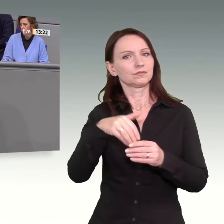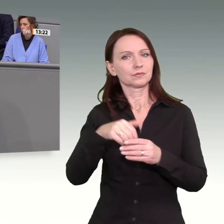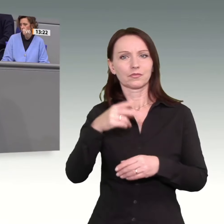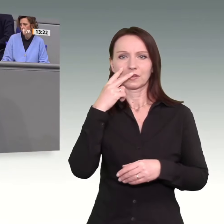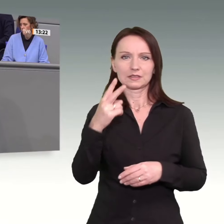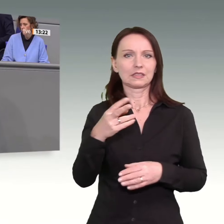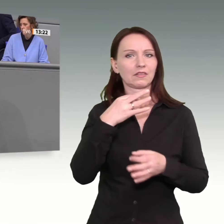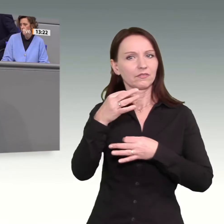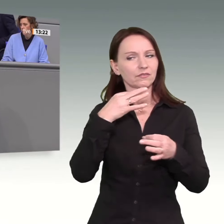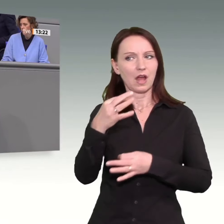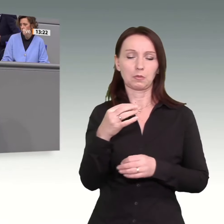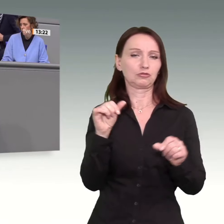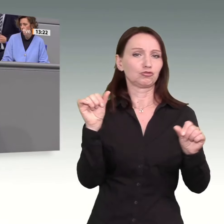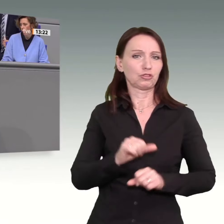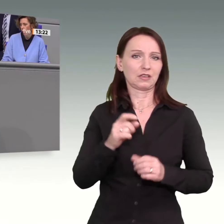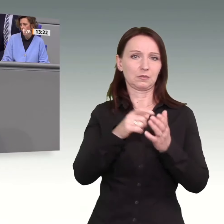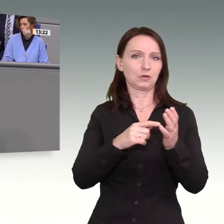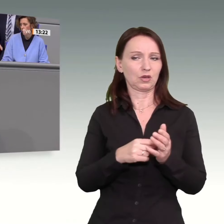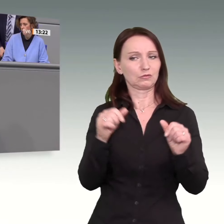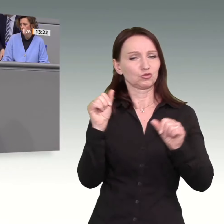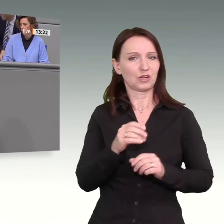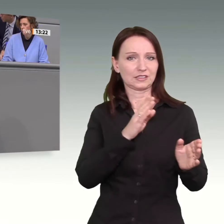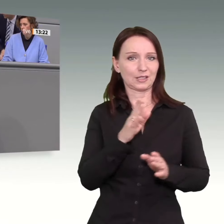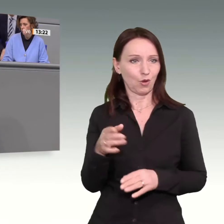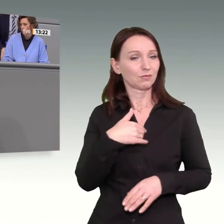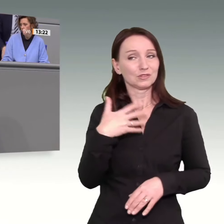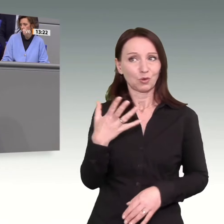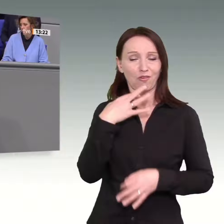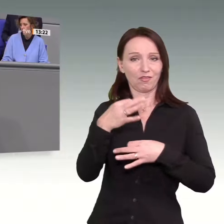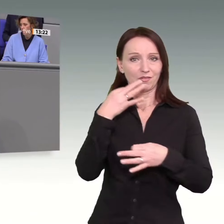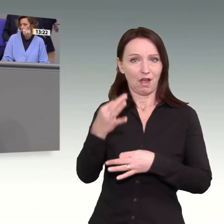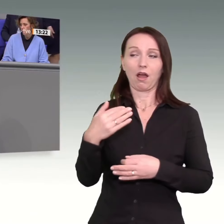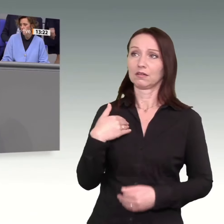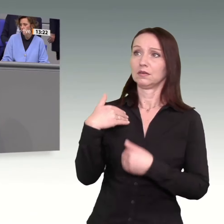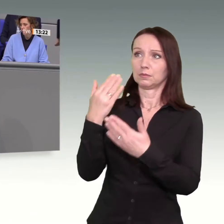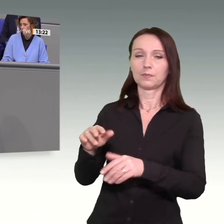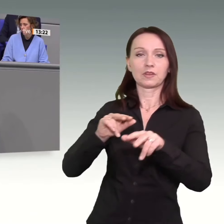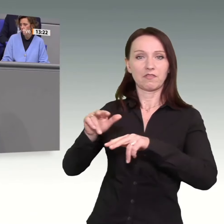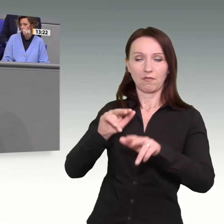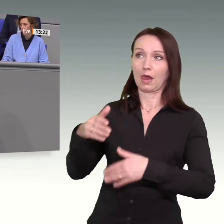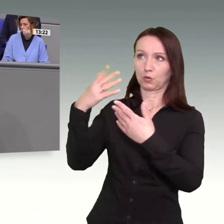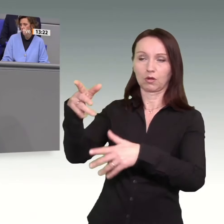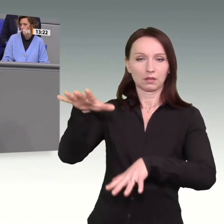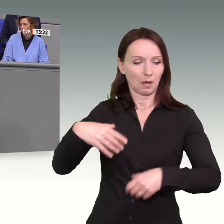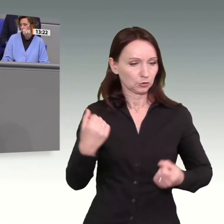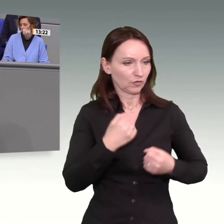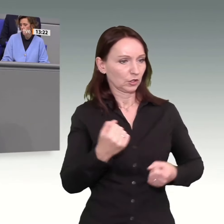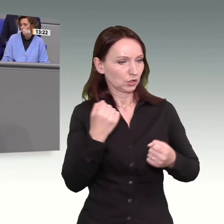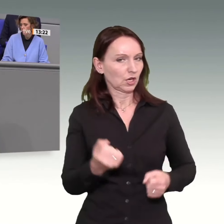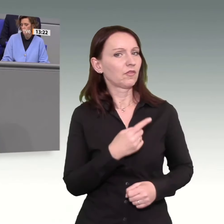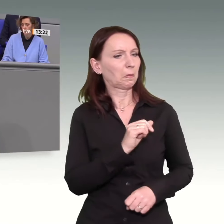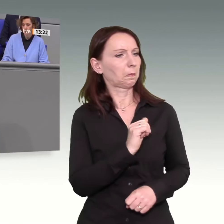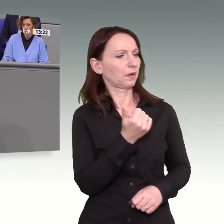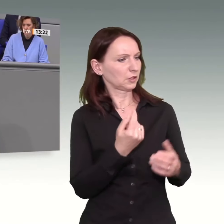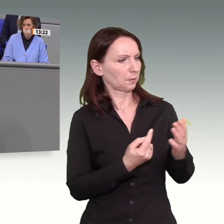sortierten Fragen. Also, damit die Verwaltung zu beschäftigen, ist schon eine besondere Form von Humor. Und ehrlicherweise hatte ich nach den ersten